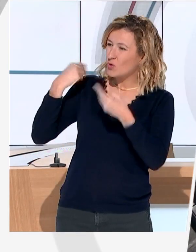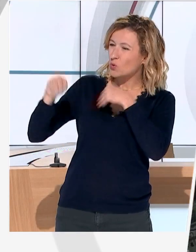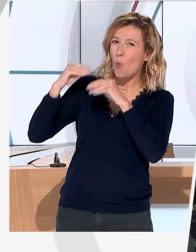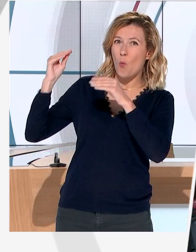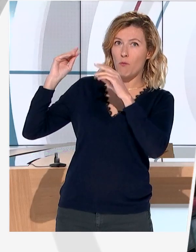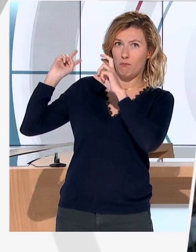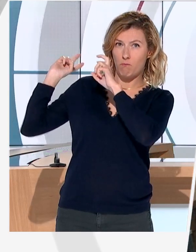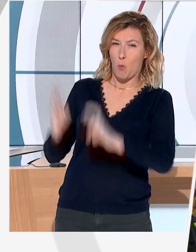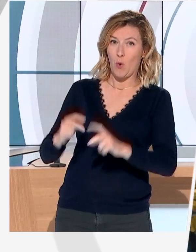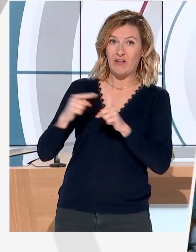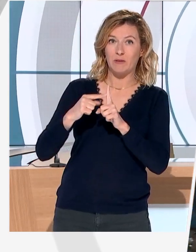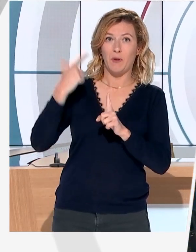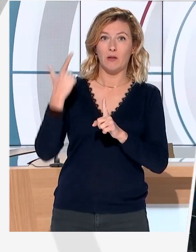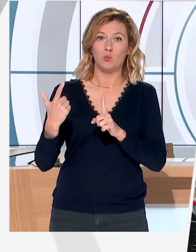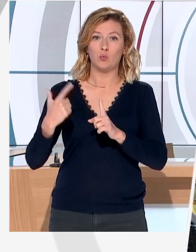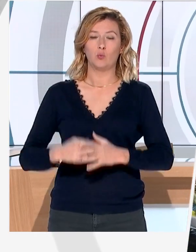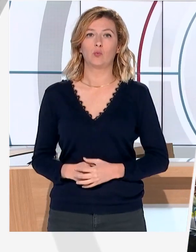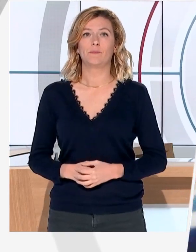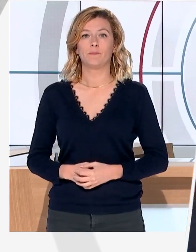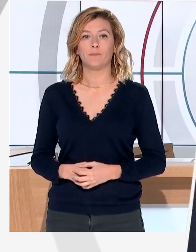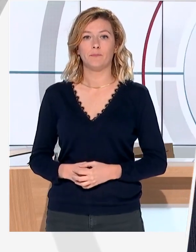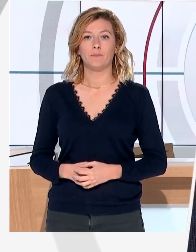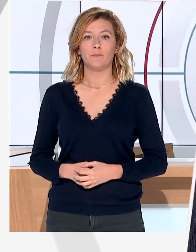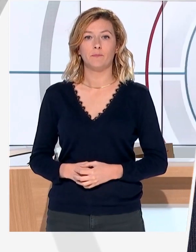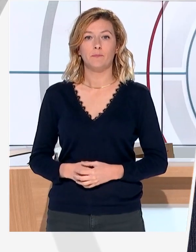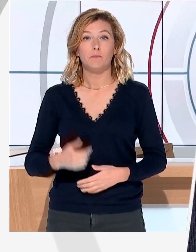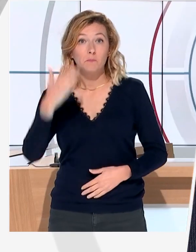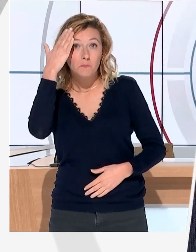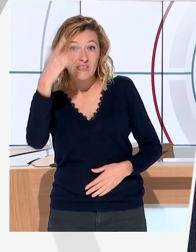ans, l'association a vu les dons de vêtements divisés par 2. tu ne le portes pas, donne-le.